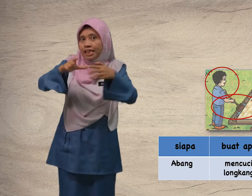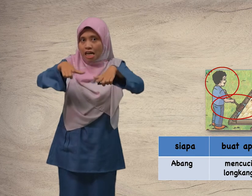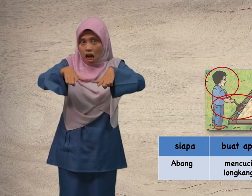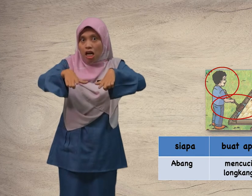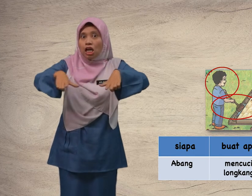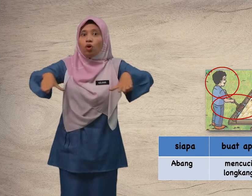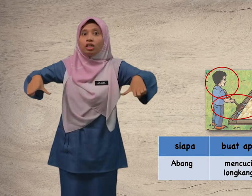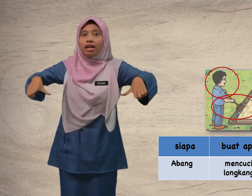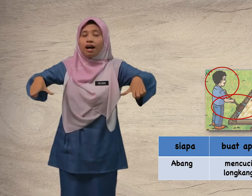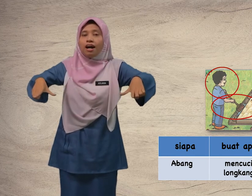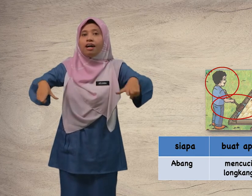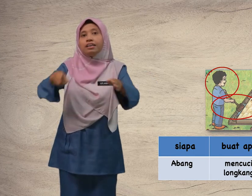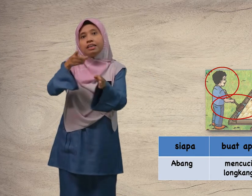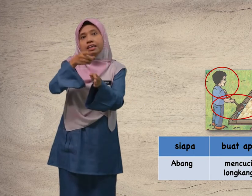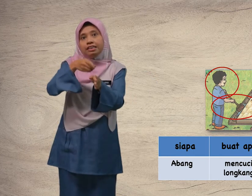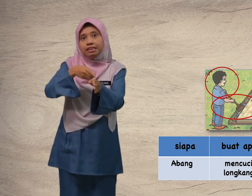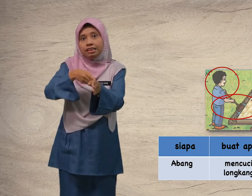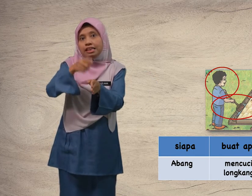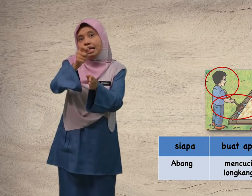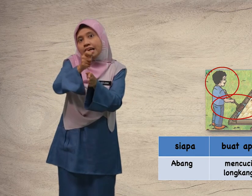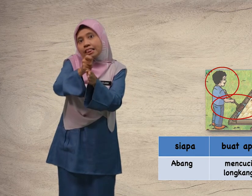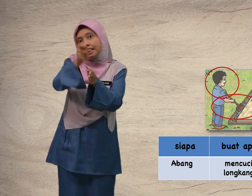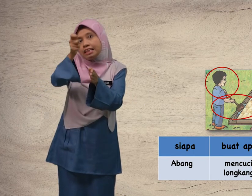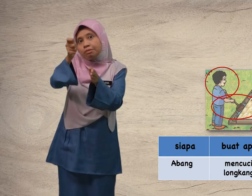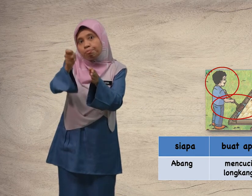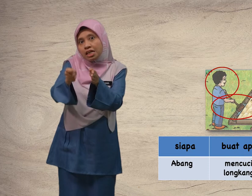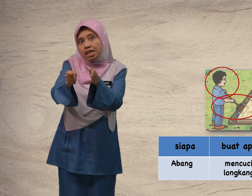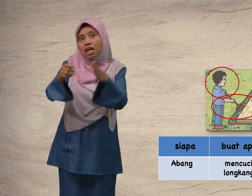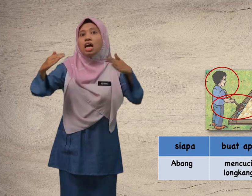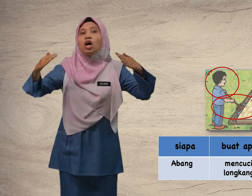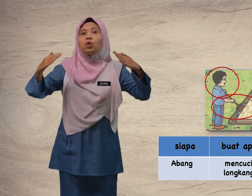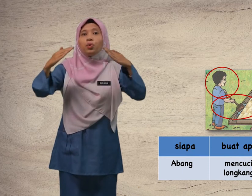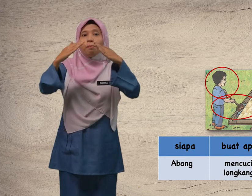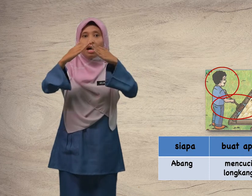longkang di tepi rumah.